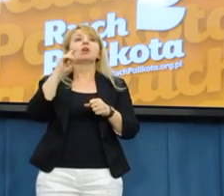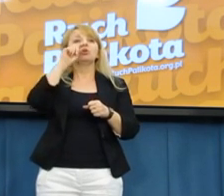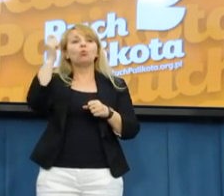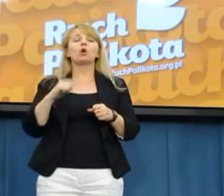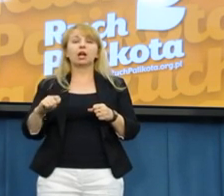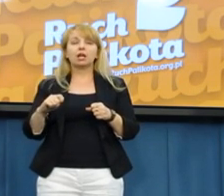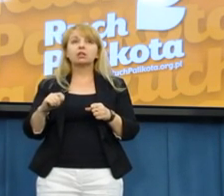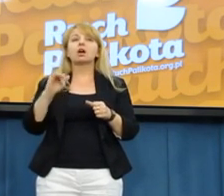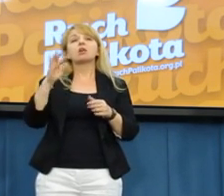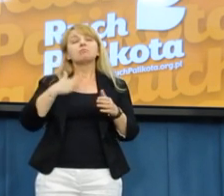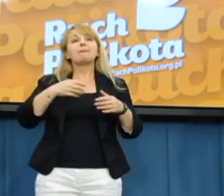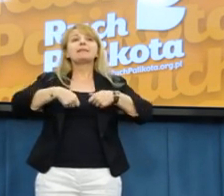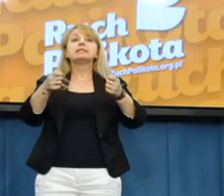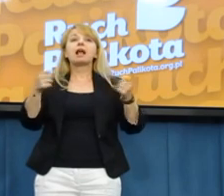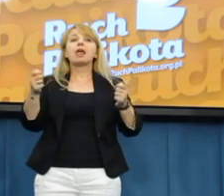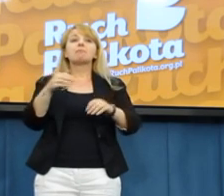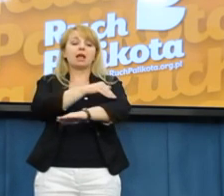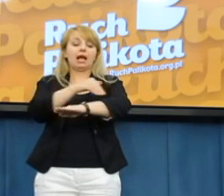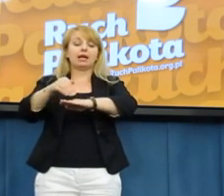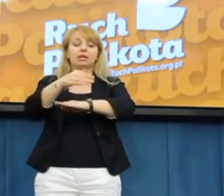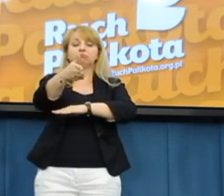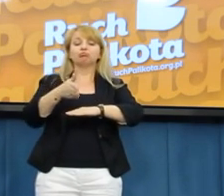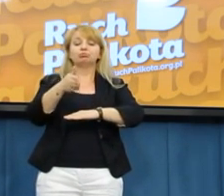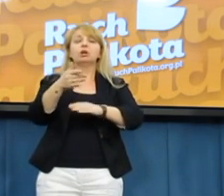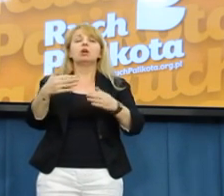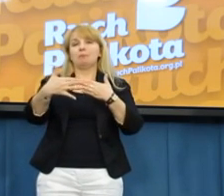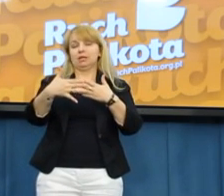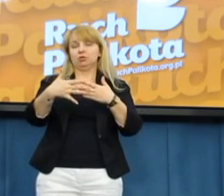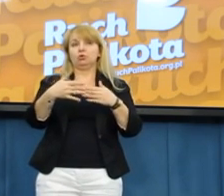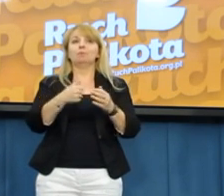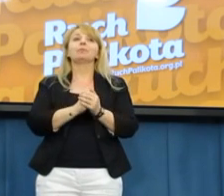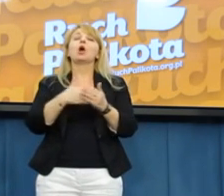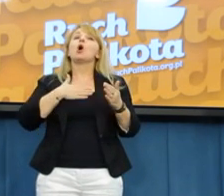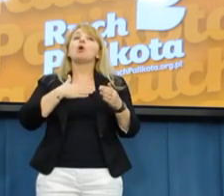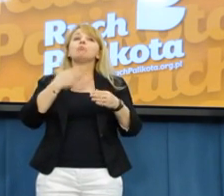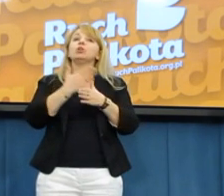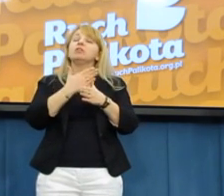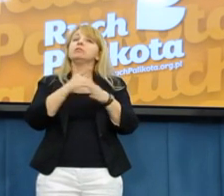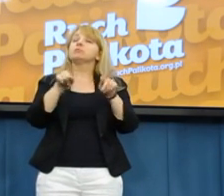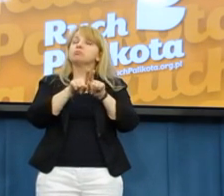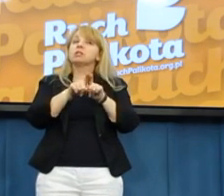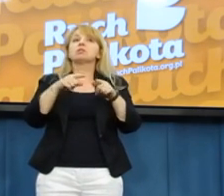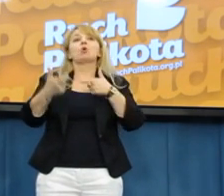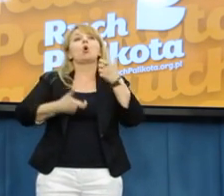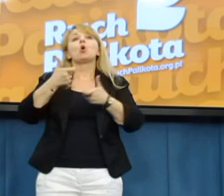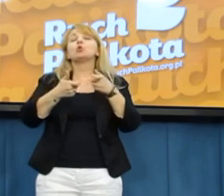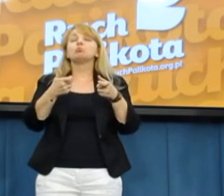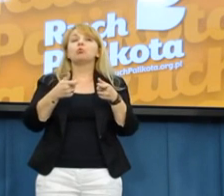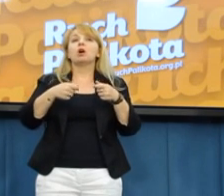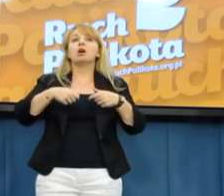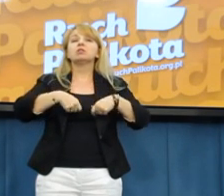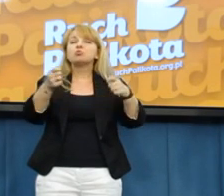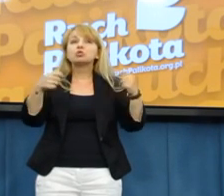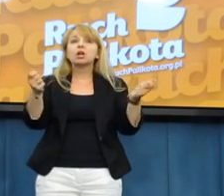przygranicznym i z tego tytułu mamy dość dużą sprzedaż. Ale także moja firma zjadowała się dostawami wewnątrz, mniej innymi,